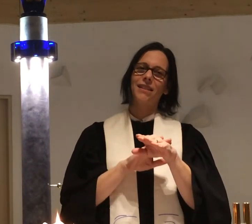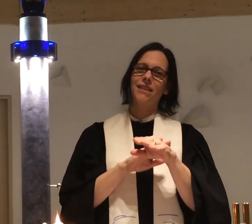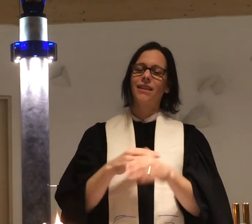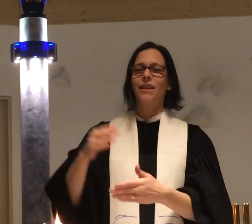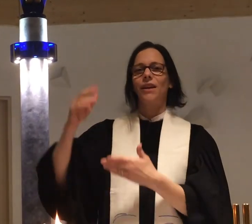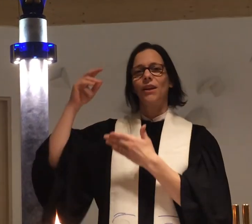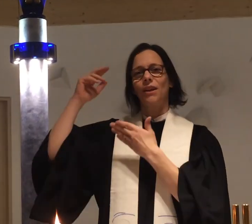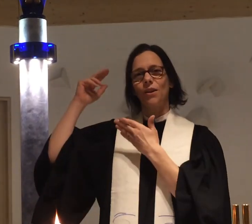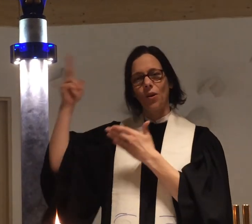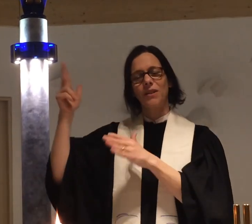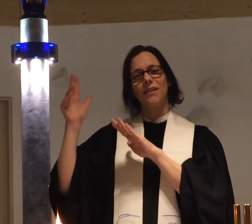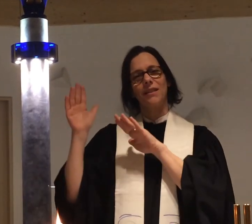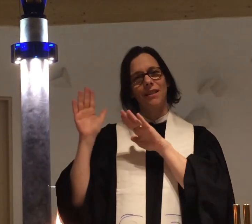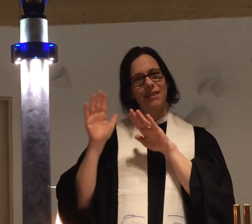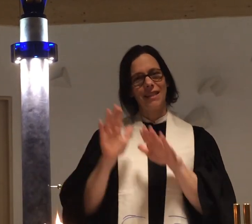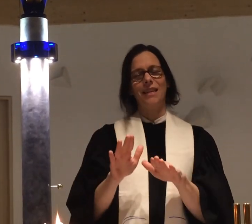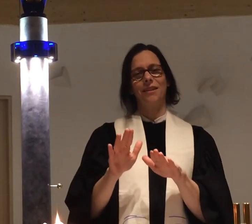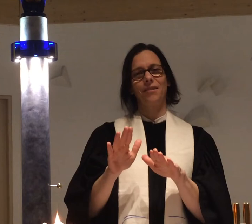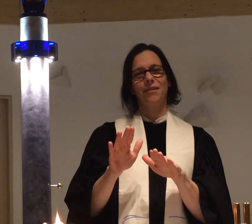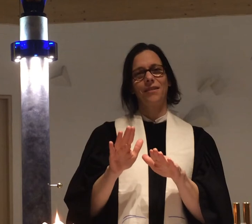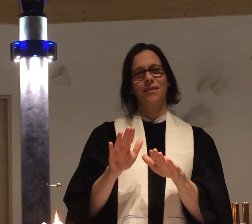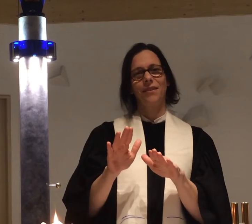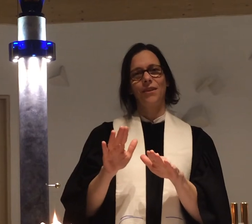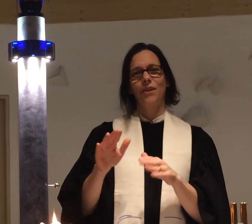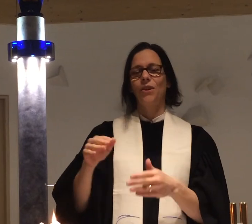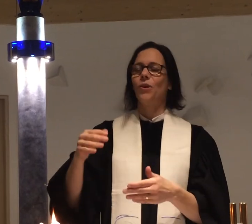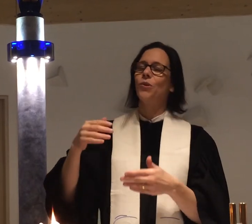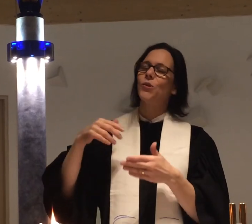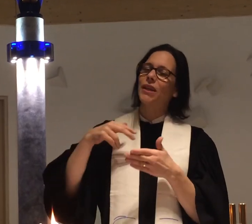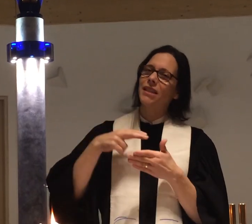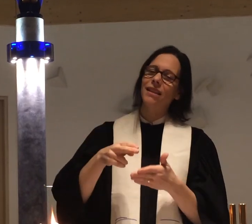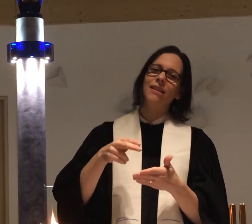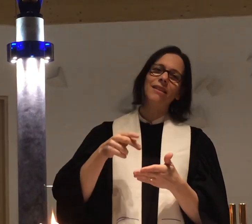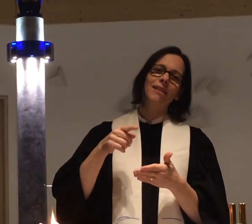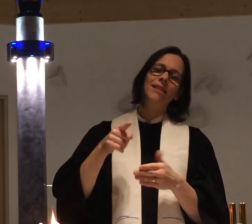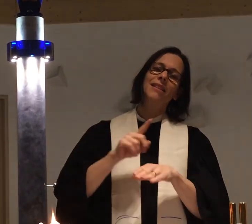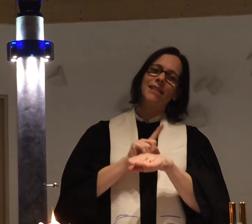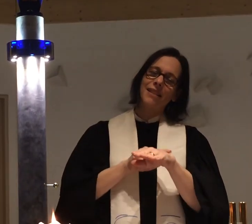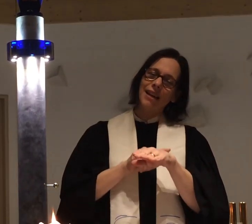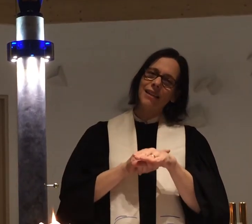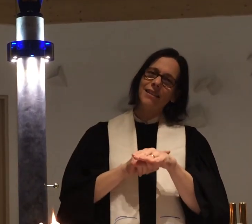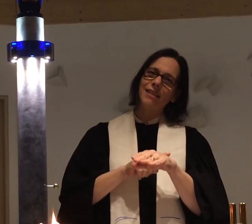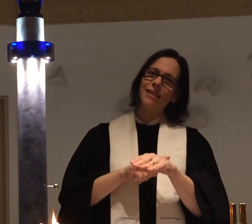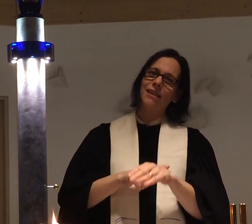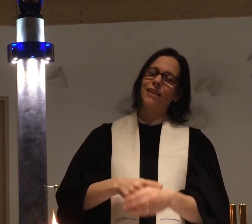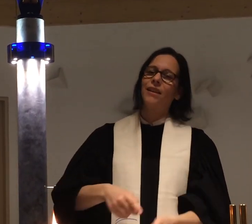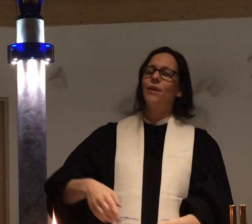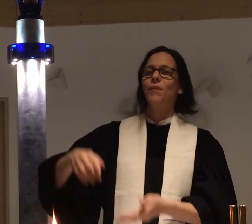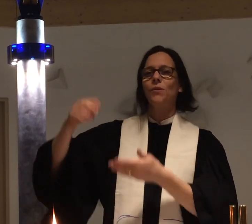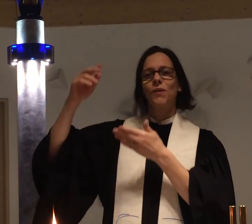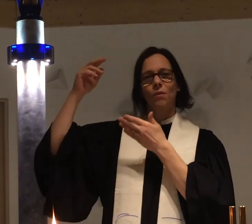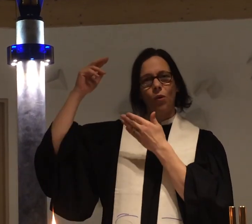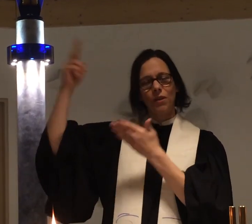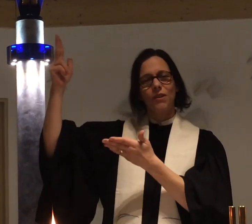Gottes Segen. Und so geht hin in diese Zeit mit unserem Gott,